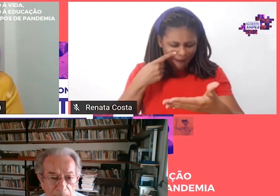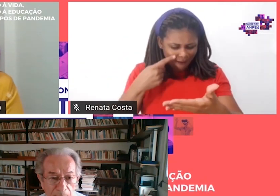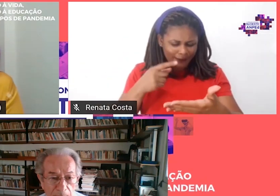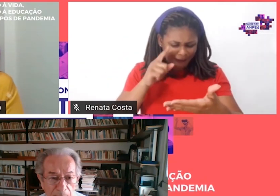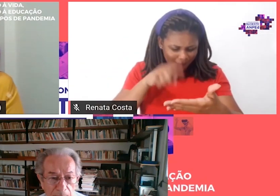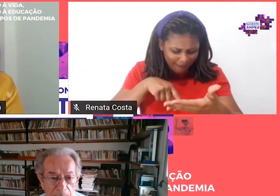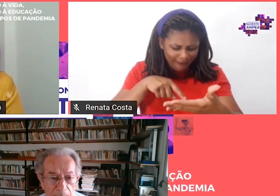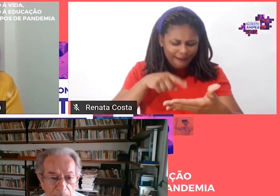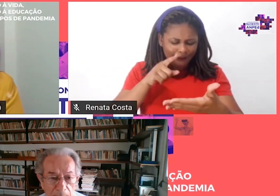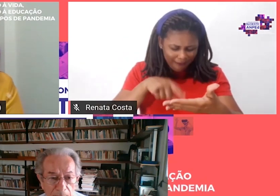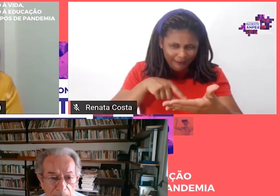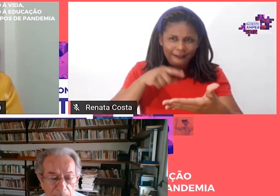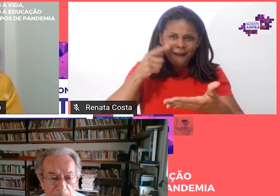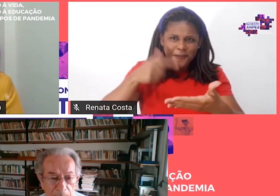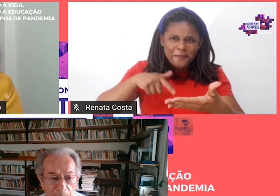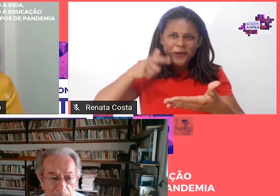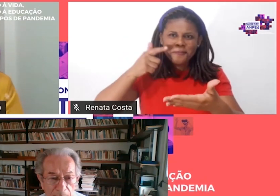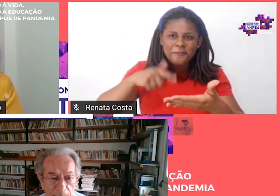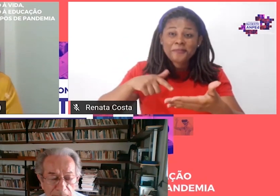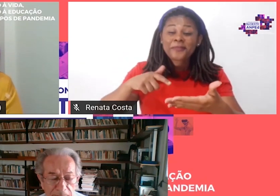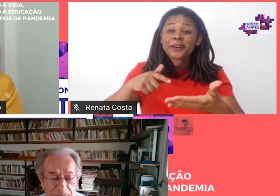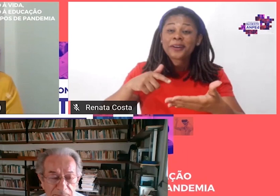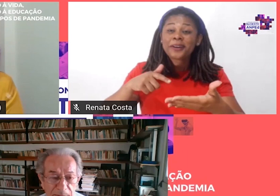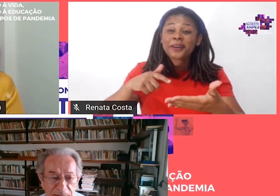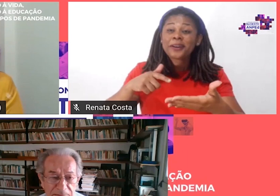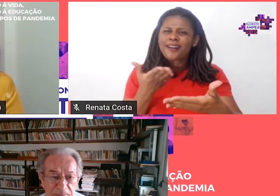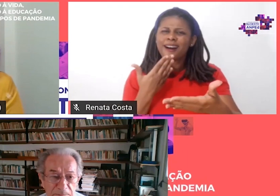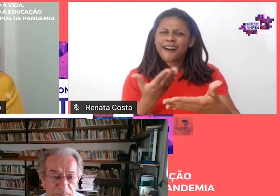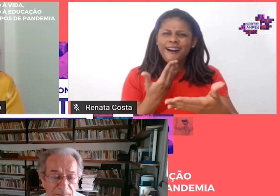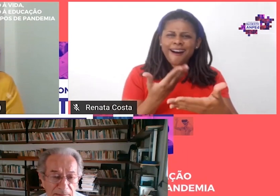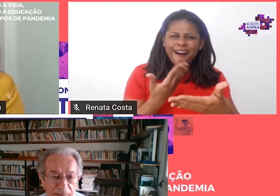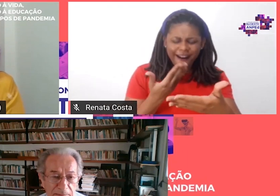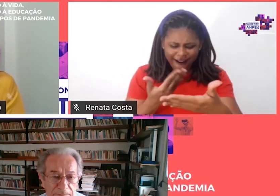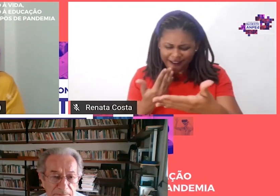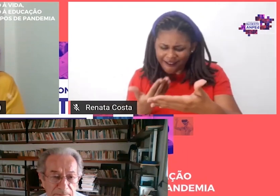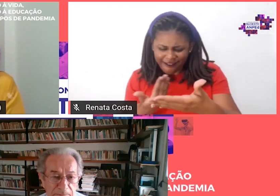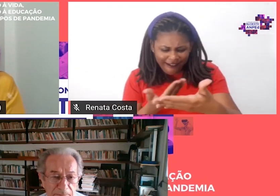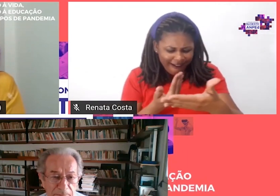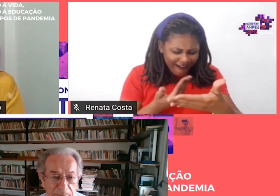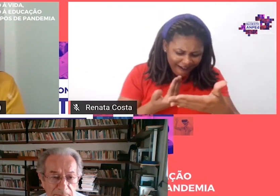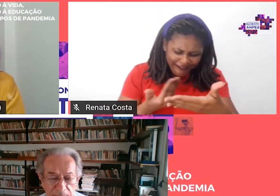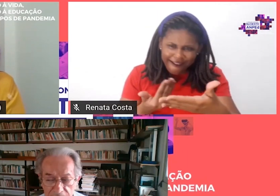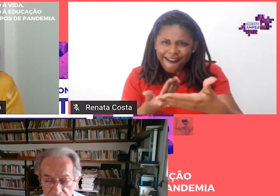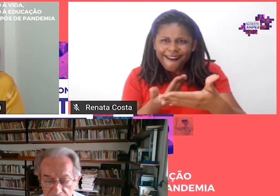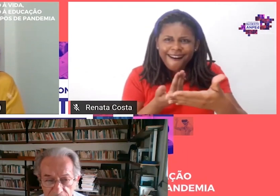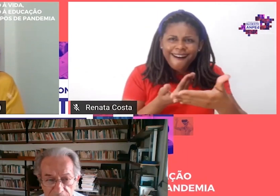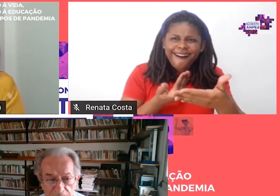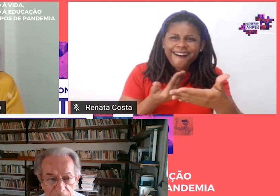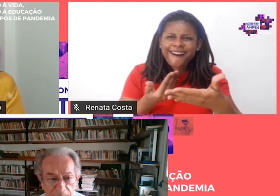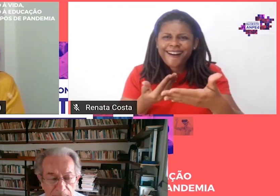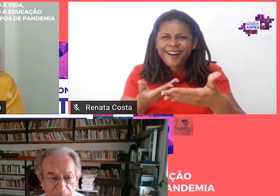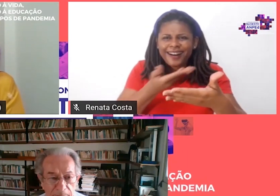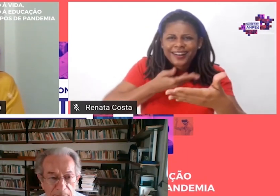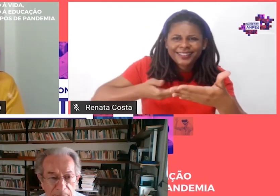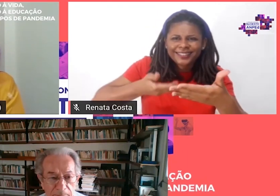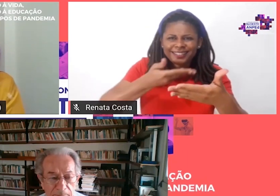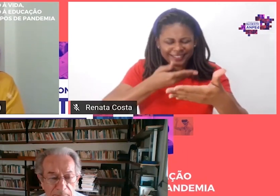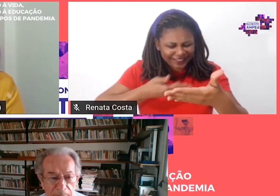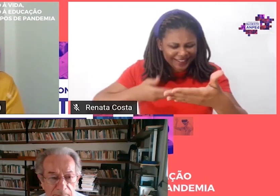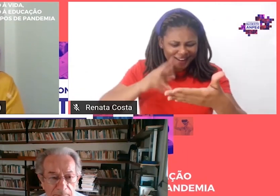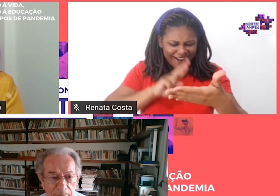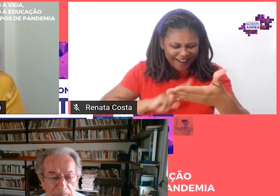que faz a gente conversar, né? Bota a gente para conversar, bota a gente para